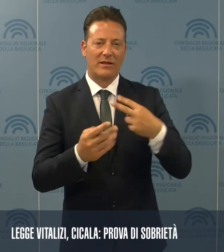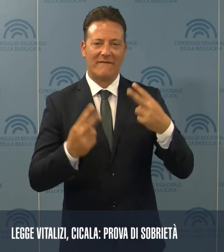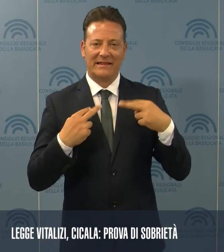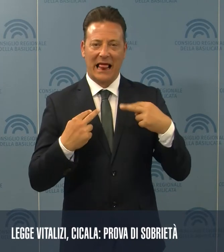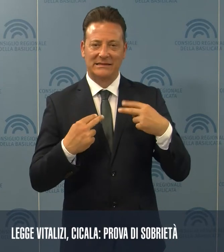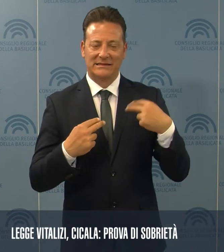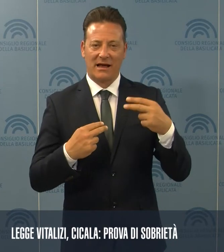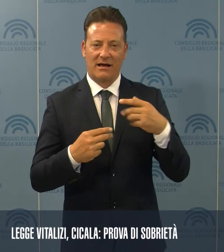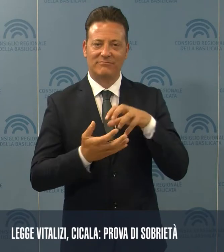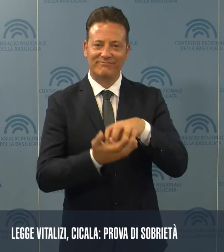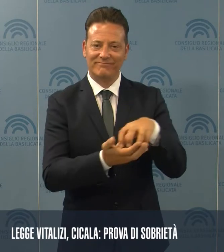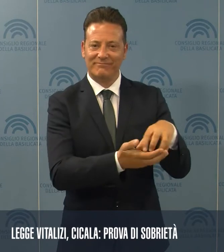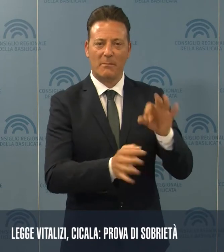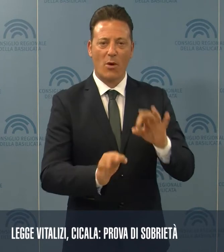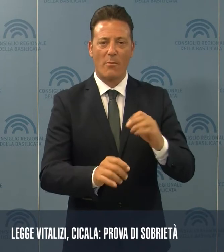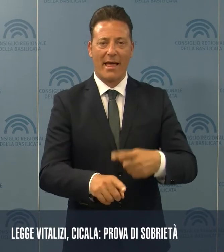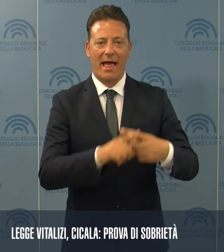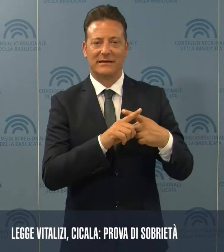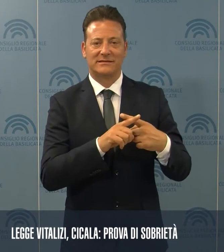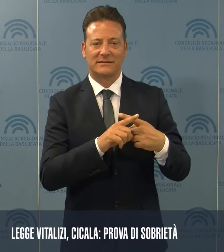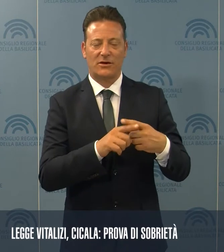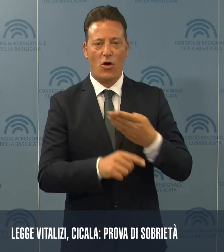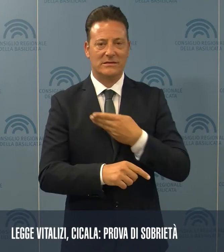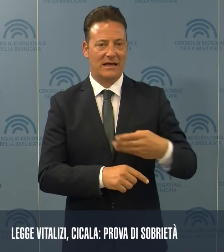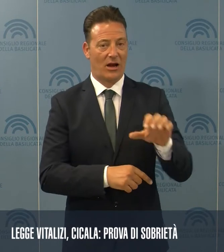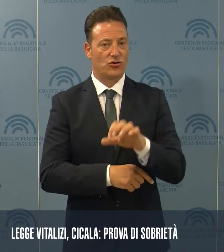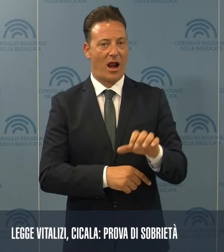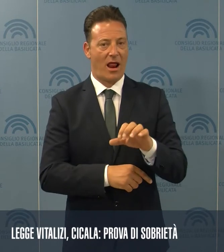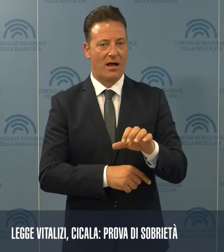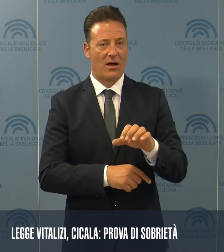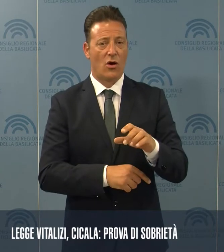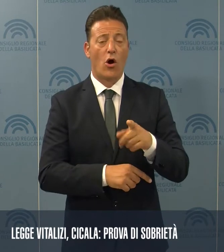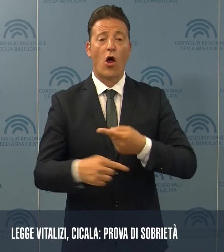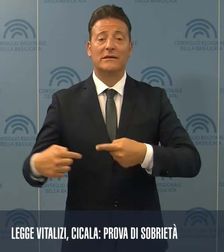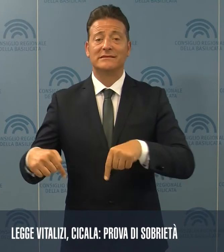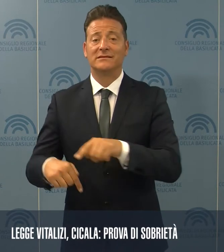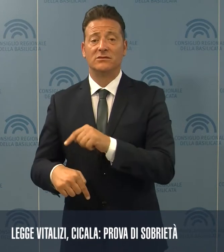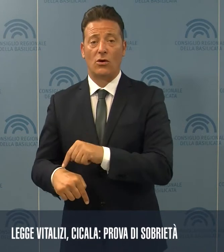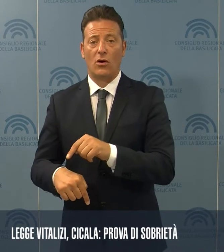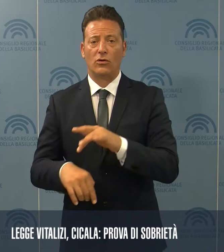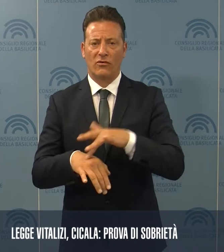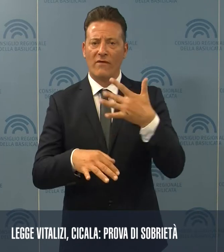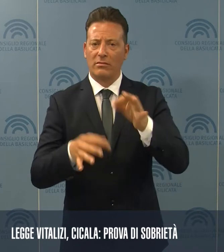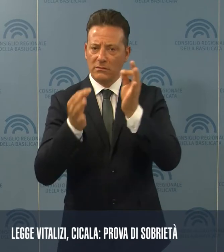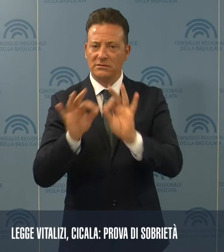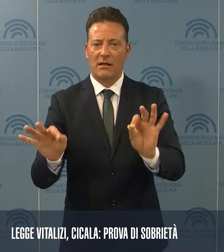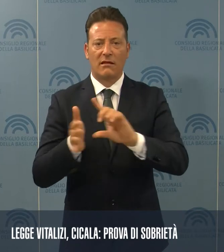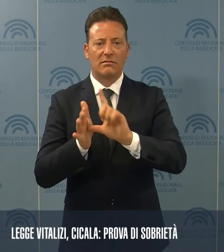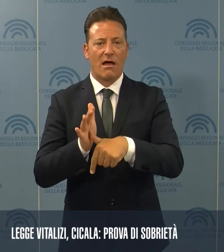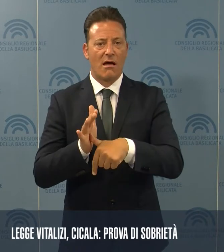assegnati agli ex consiglieri regionali, il nostro Consiglio, oltre a rispettare tempi e modalità